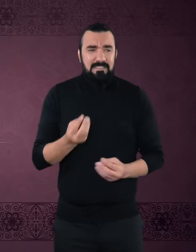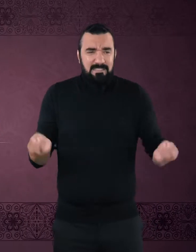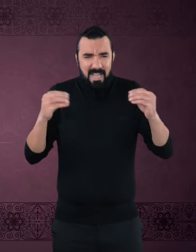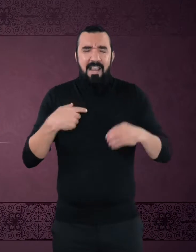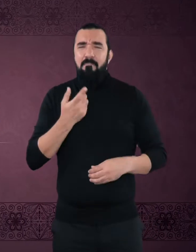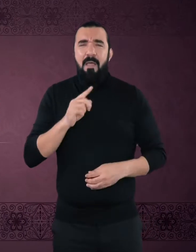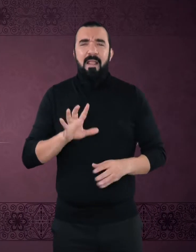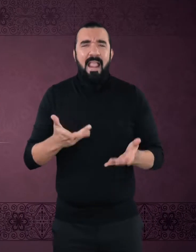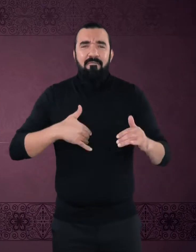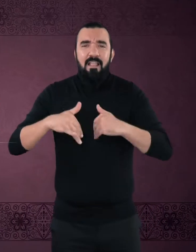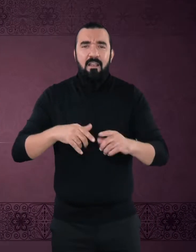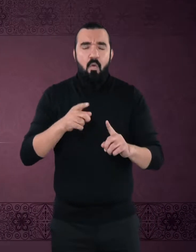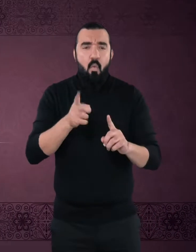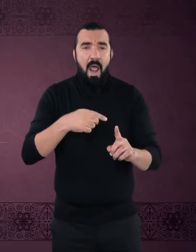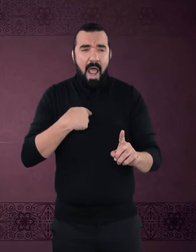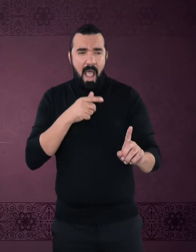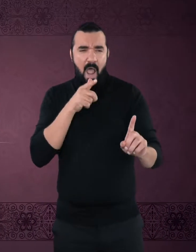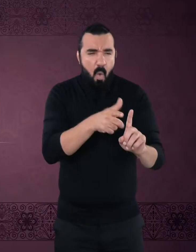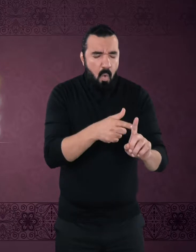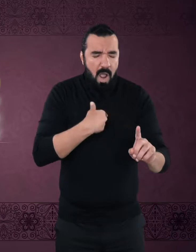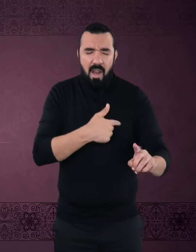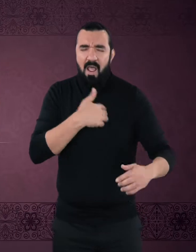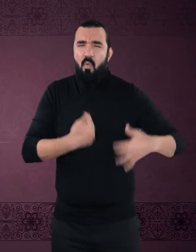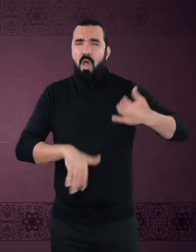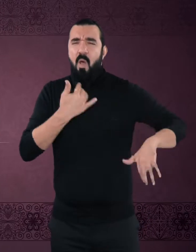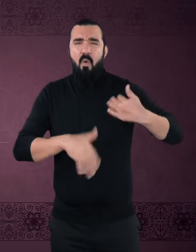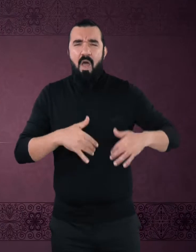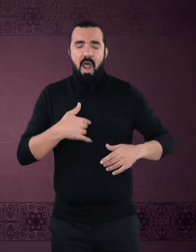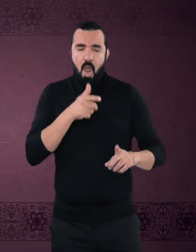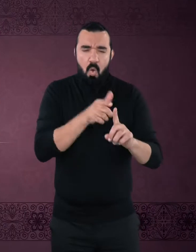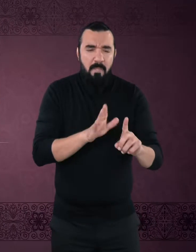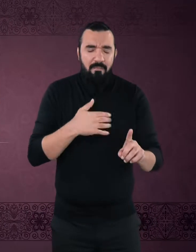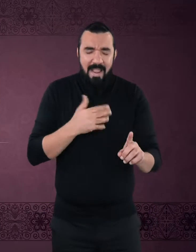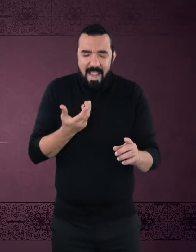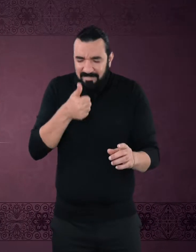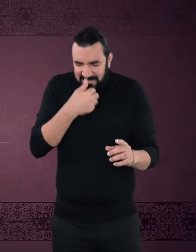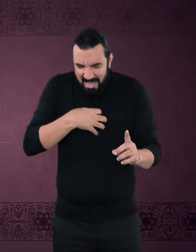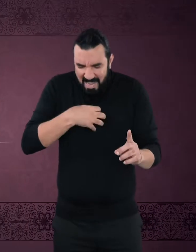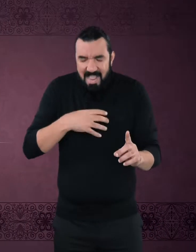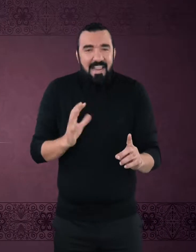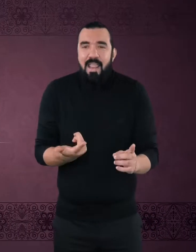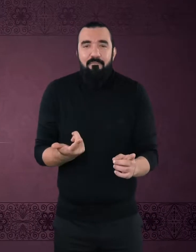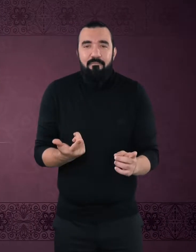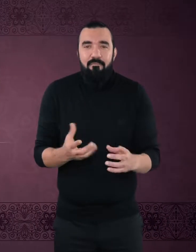اشتركوا اشتركوا الحل الأخت الفاضلة